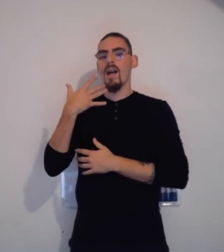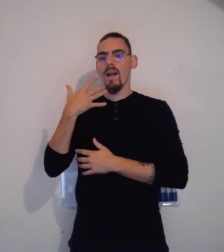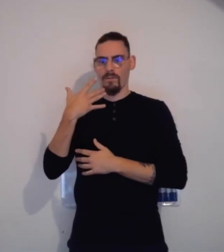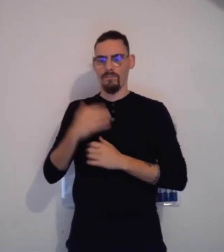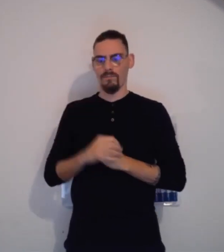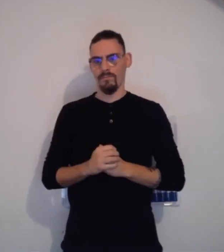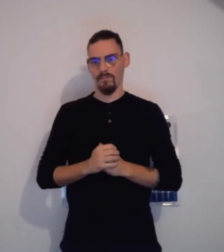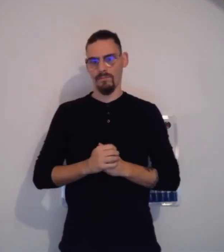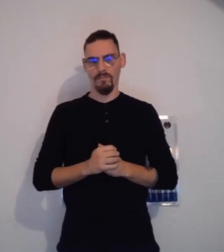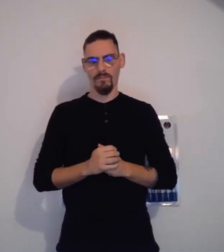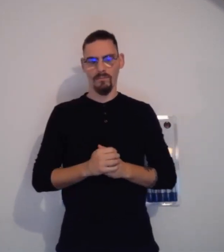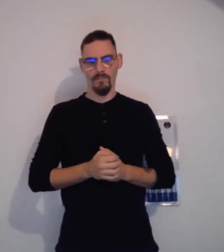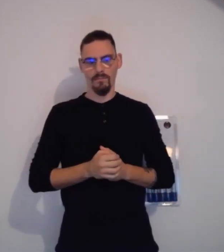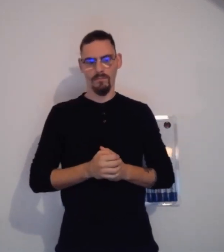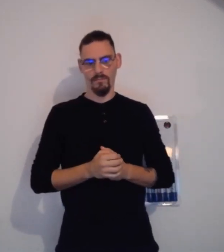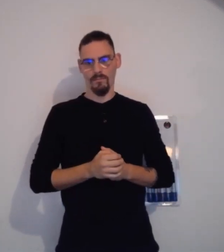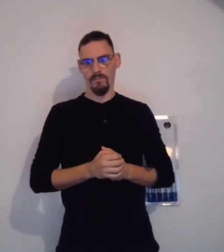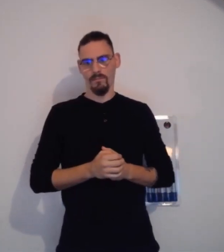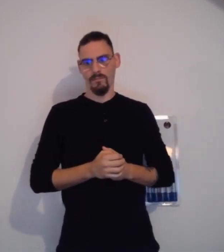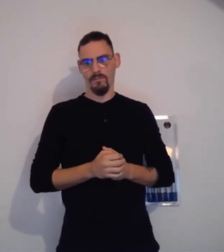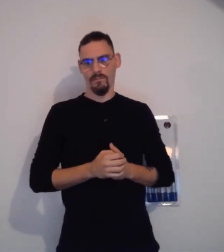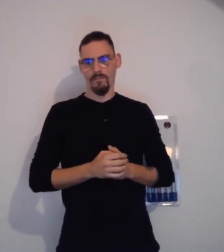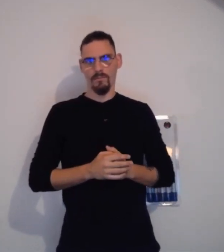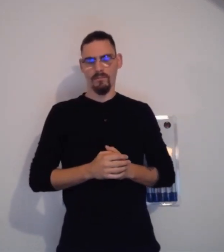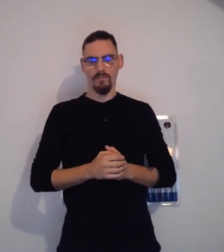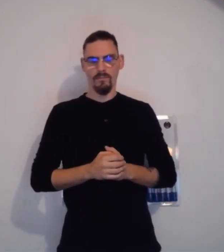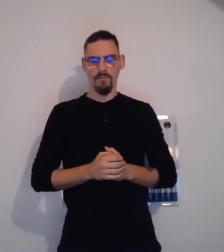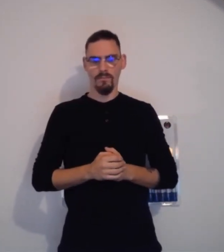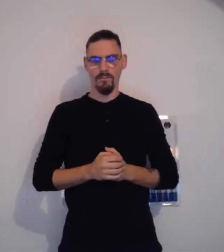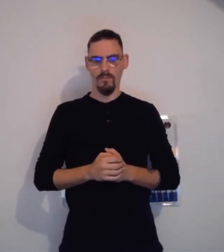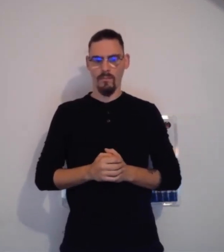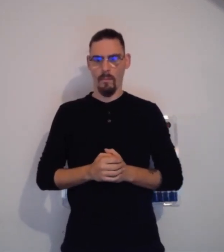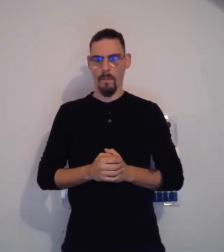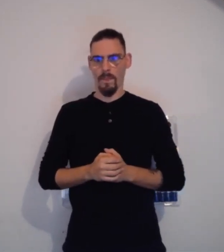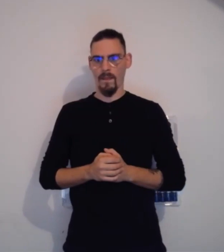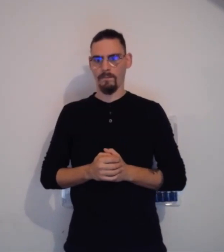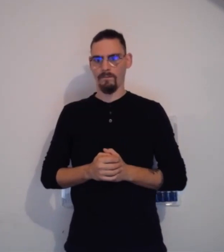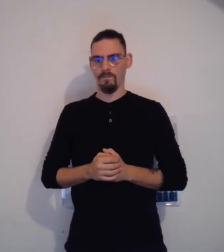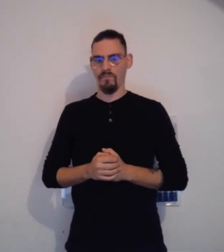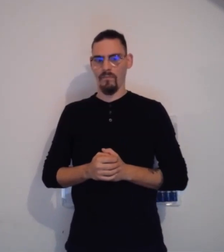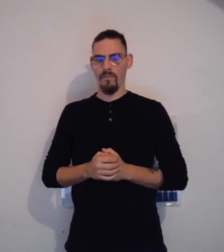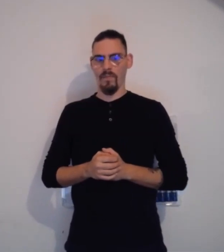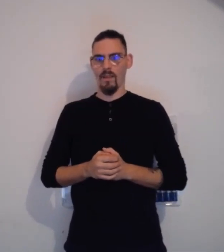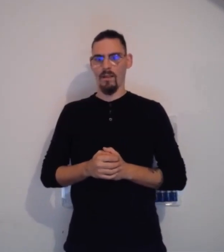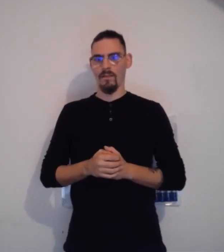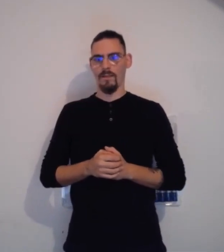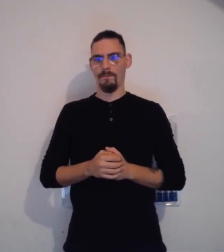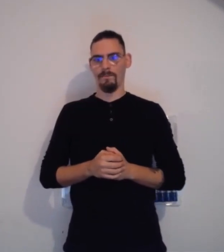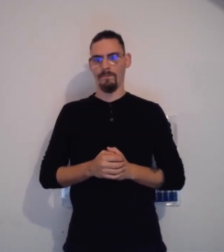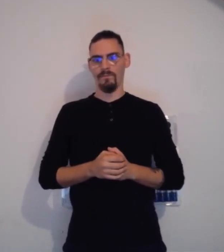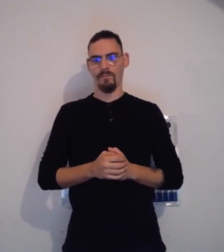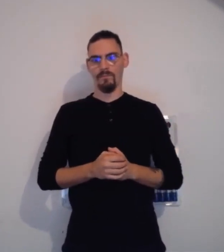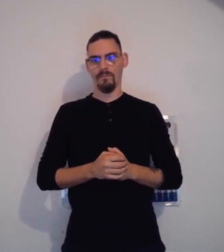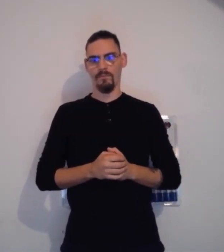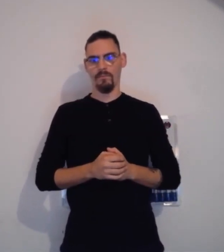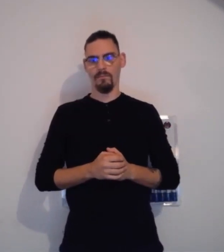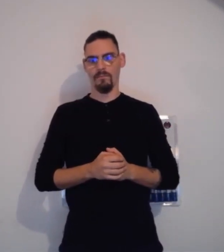LPC, on va pouvoir mieux appréhender la langue française et pouvoir plus facilement